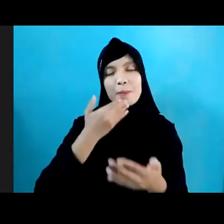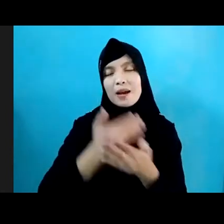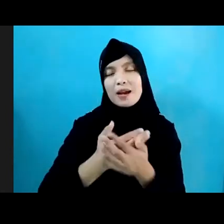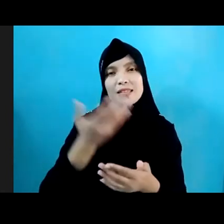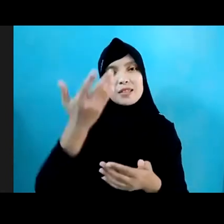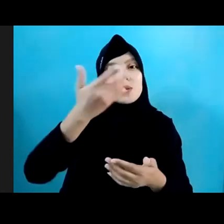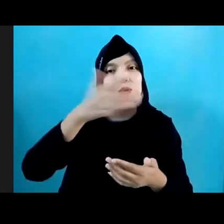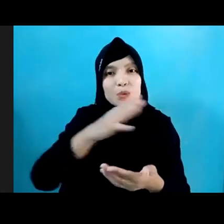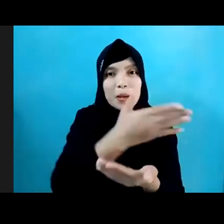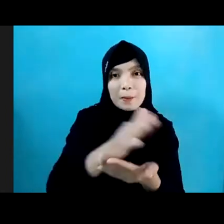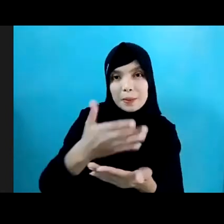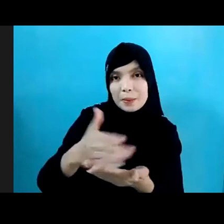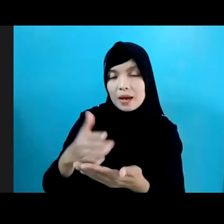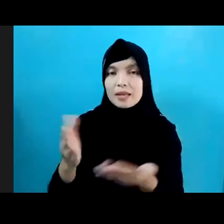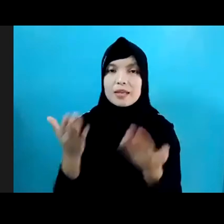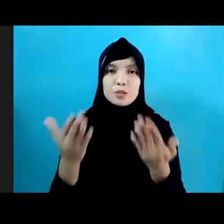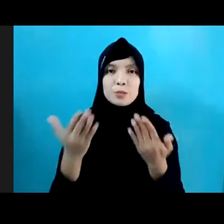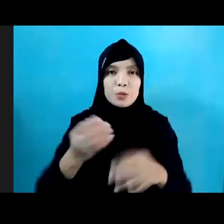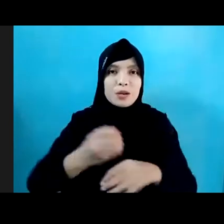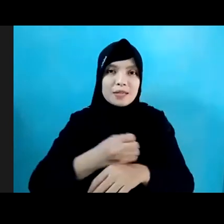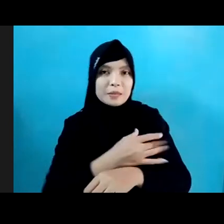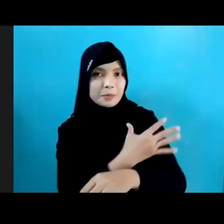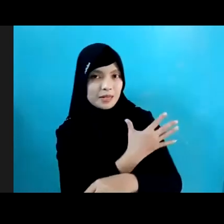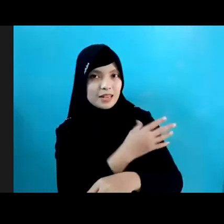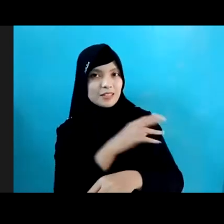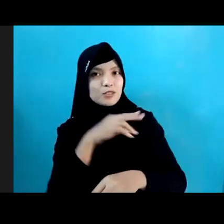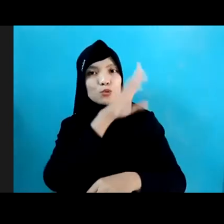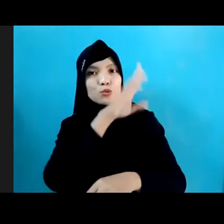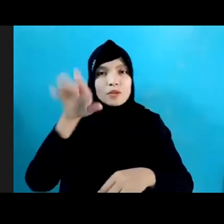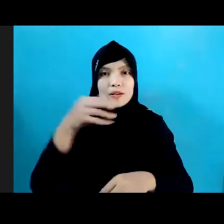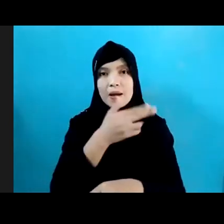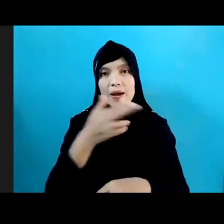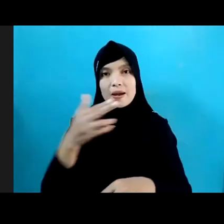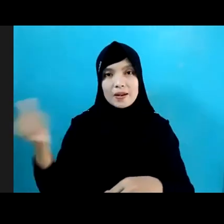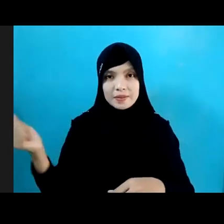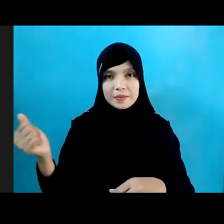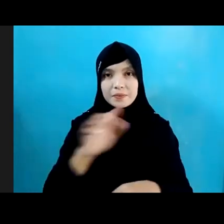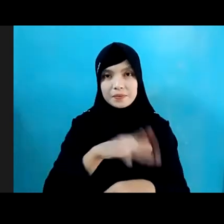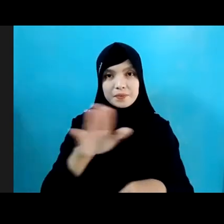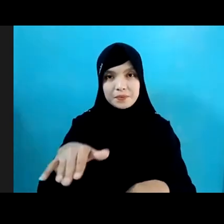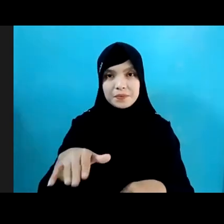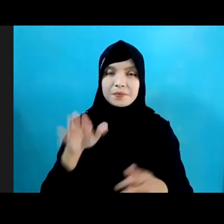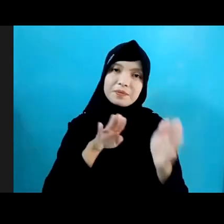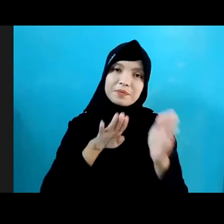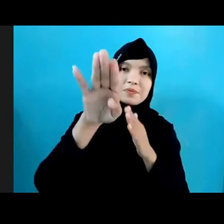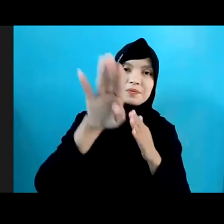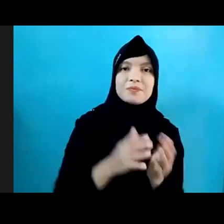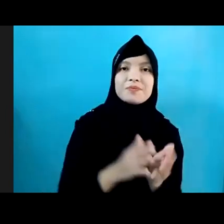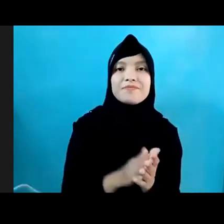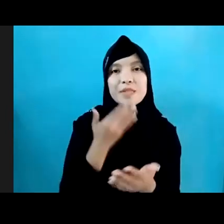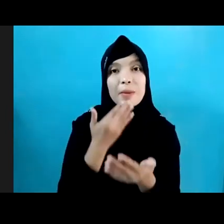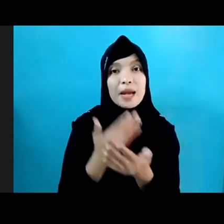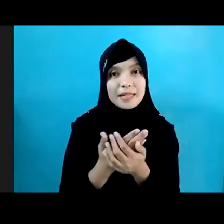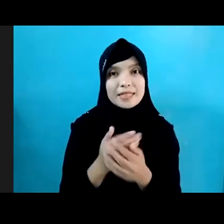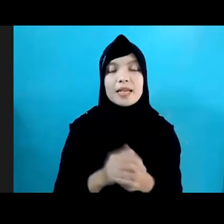Semoga Ini Menjadi Inspirasi Bagi Anak Anak Indonesia Kedepannya Terima Kasih Sekali Lagi Dan Untuk Seluruh